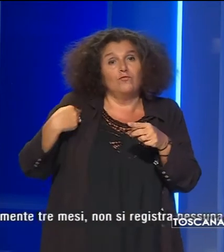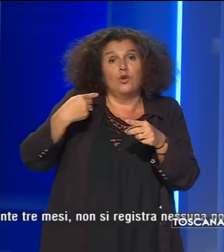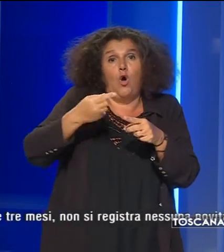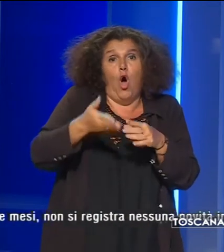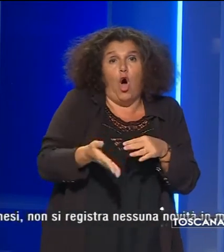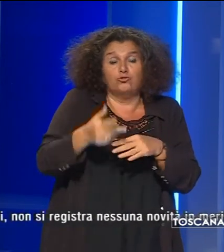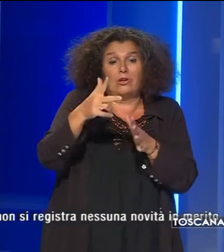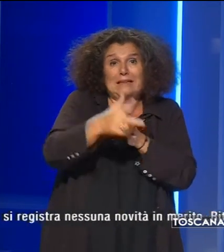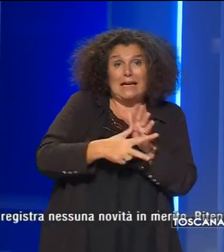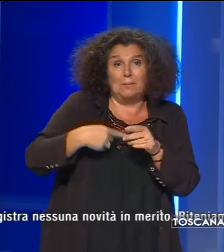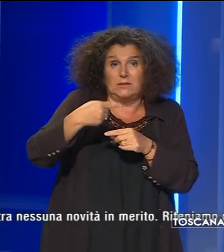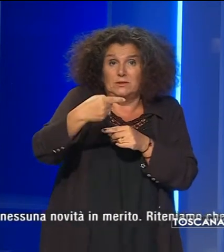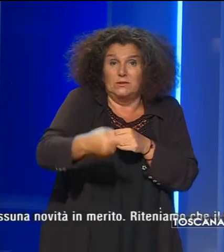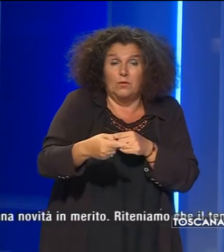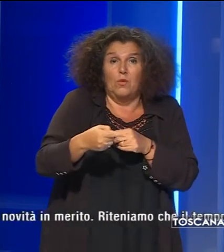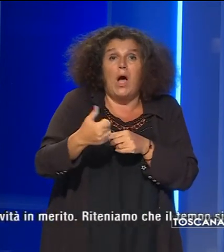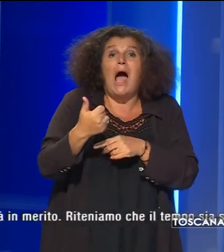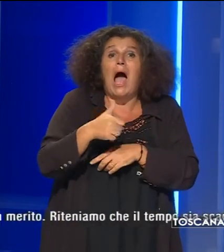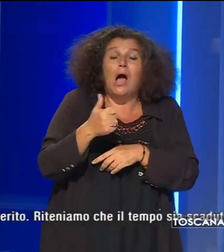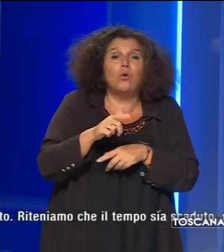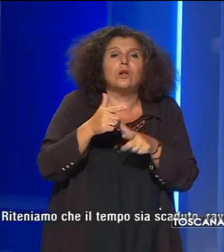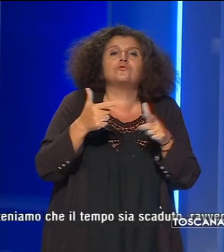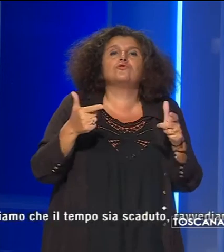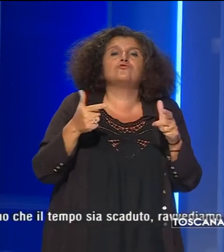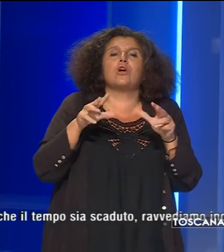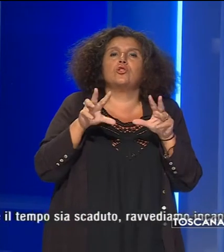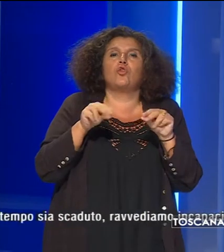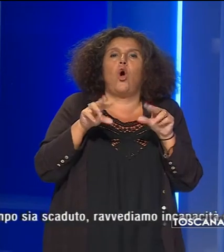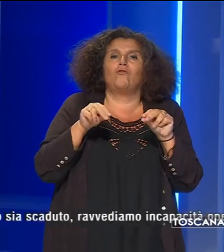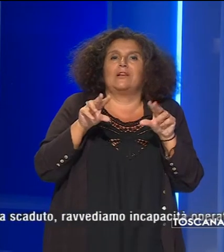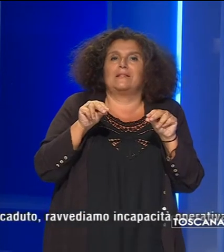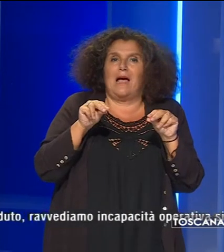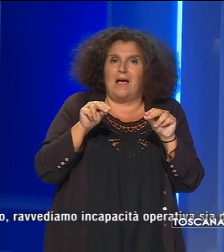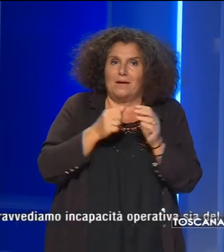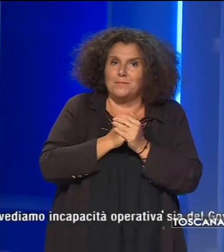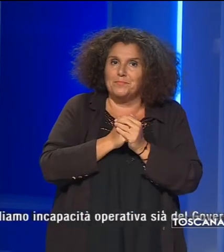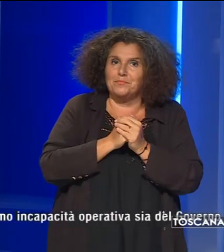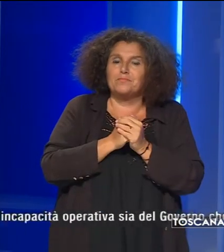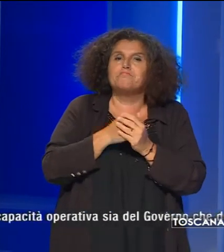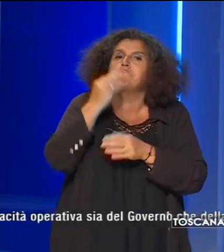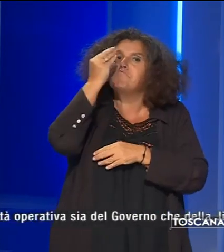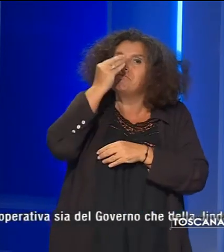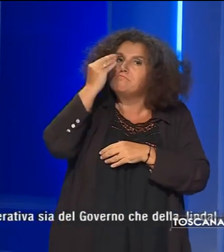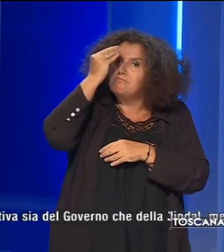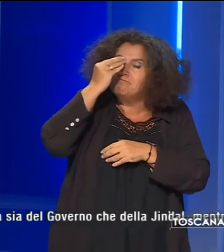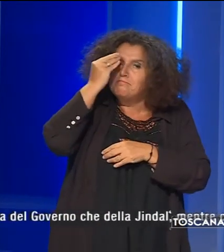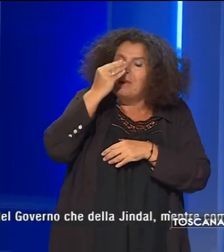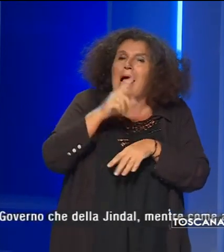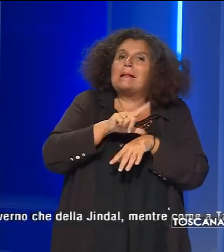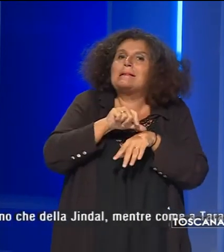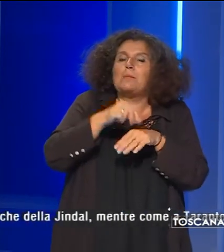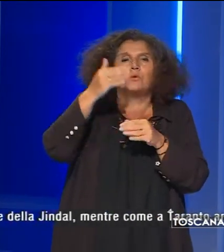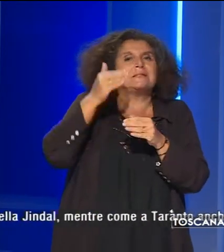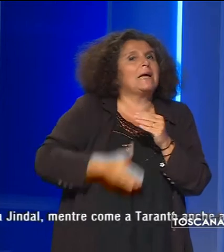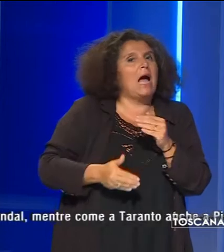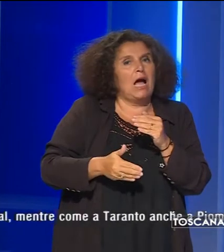trascorsi tre mesi non si registra nessuna novità in merito Riteniamo che il tempo sia scaduto